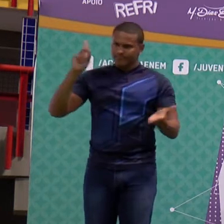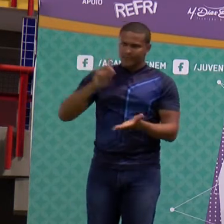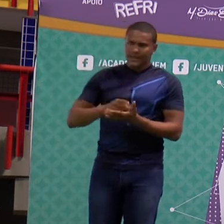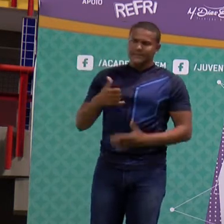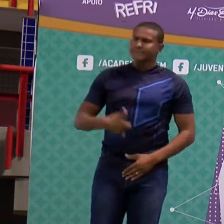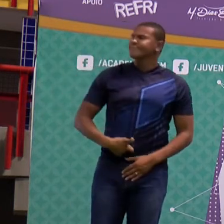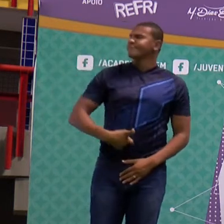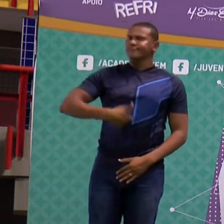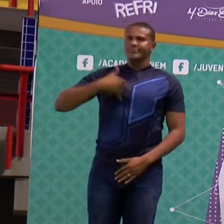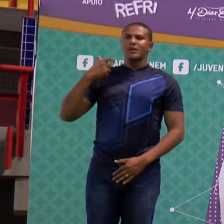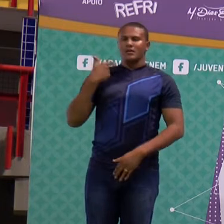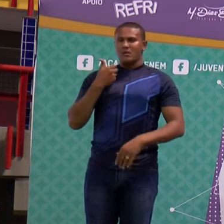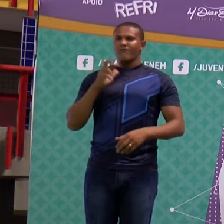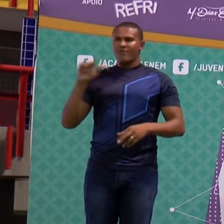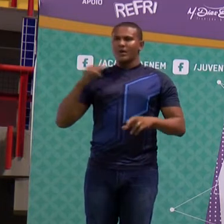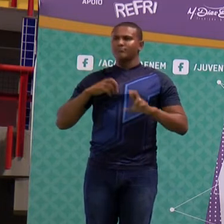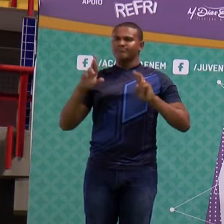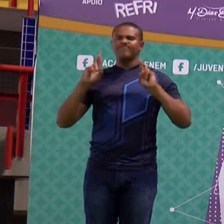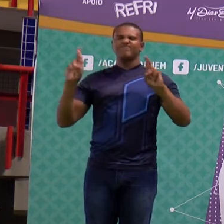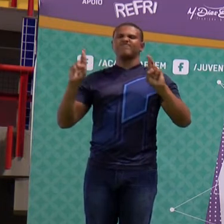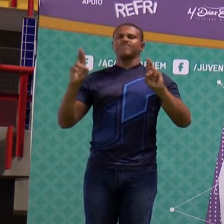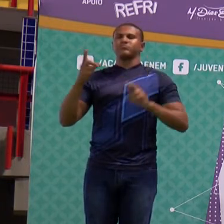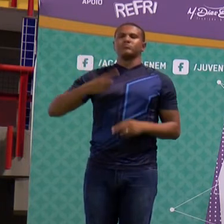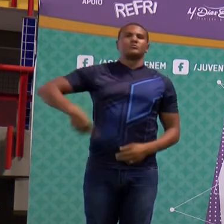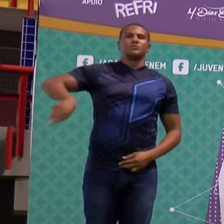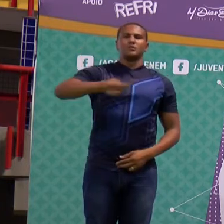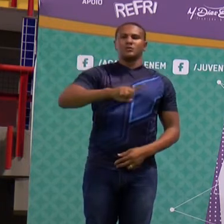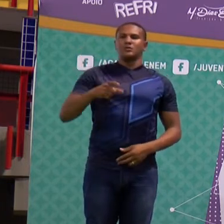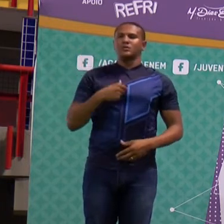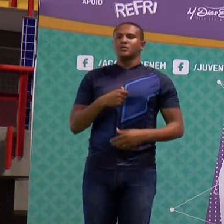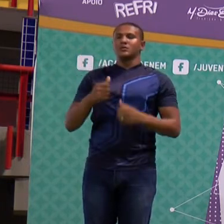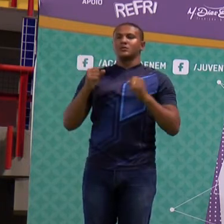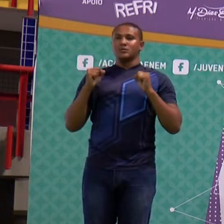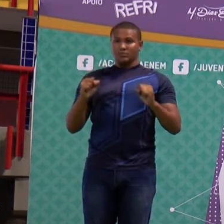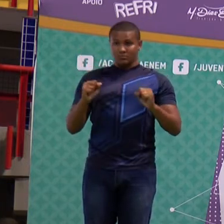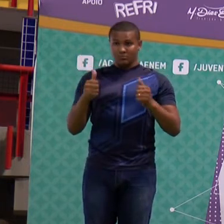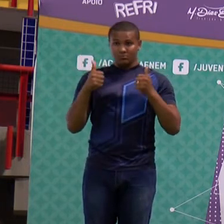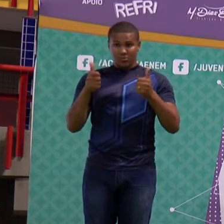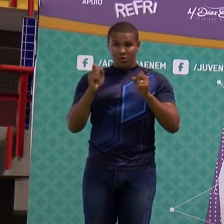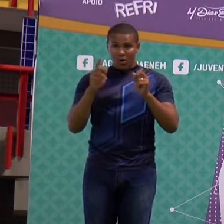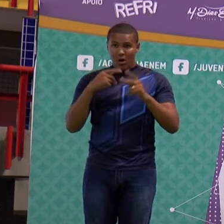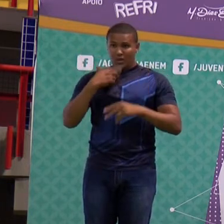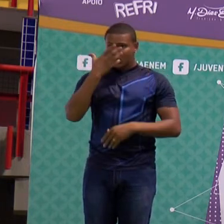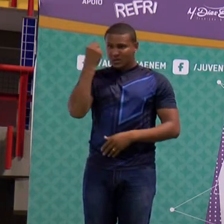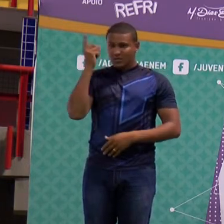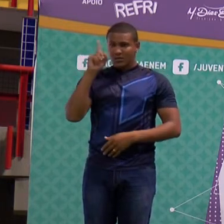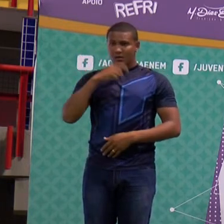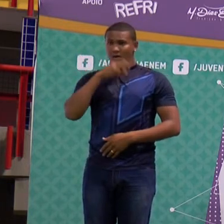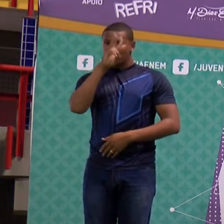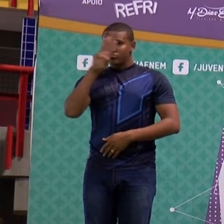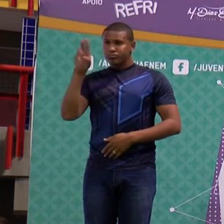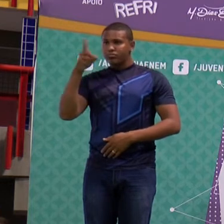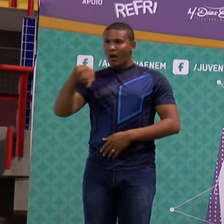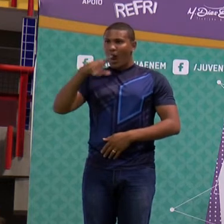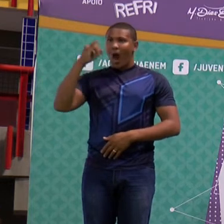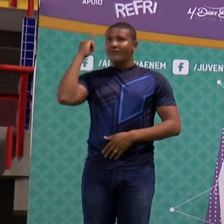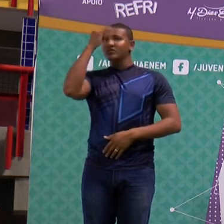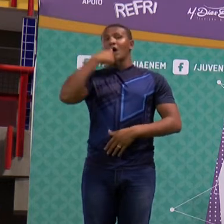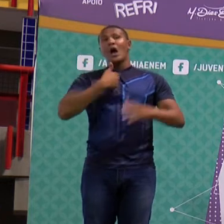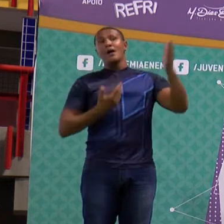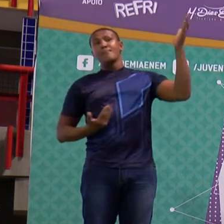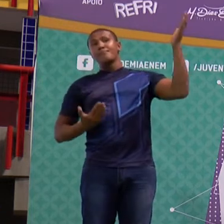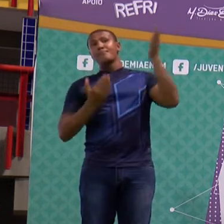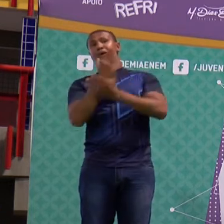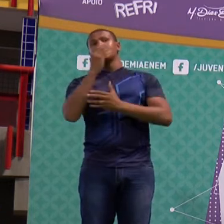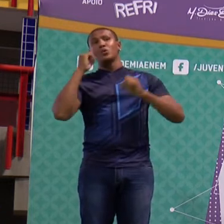vou estar torcendo pela aprovação e não esqueça de entrar no site do projeto e avisar da aprovação de vocês a gente